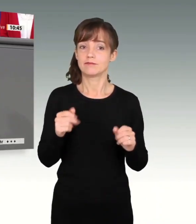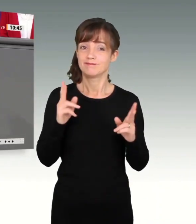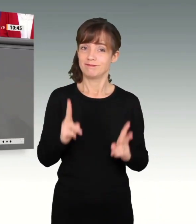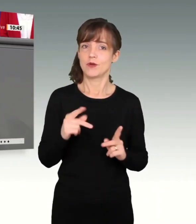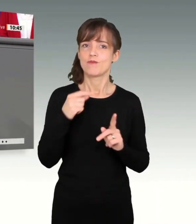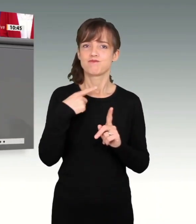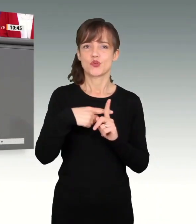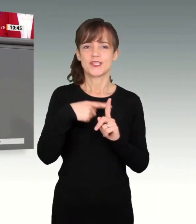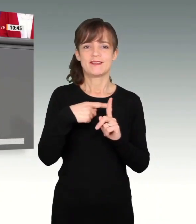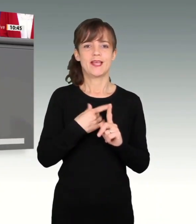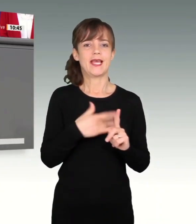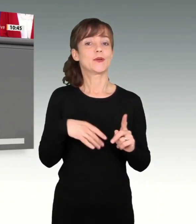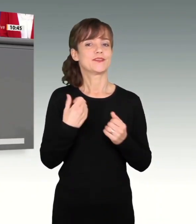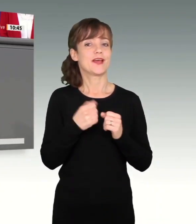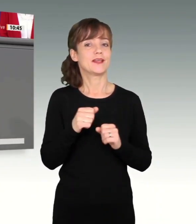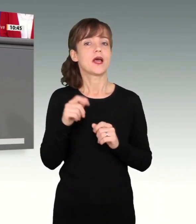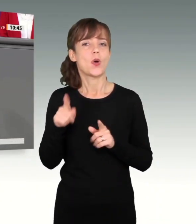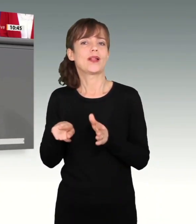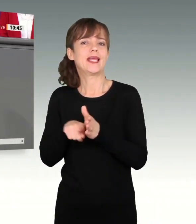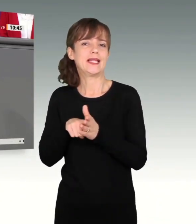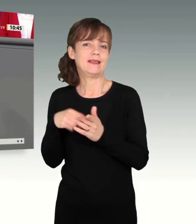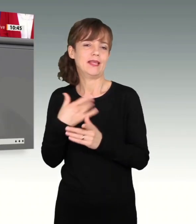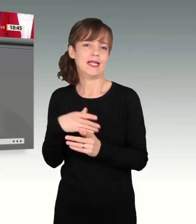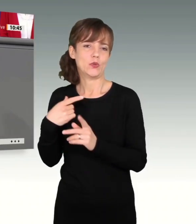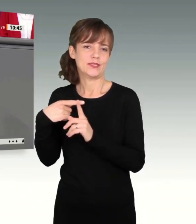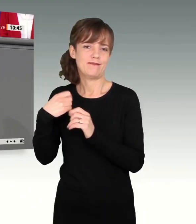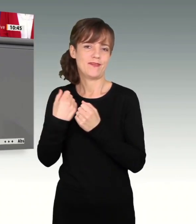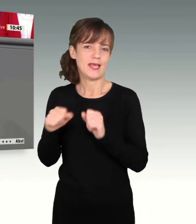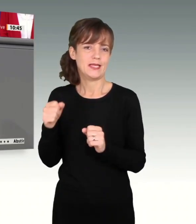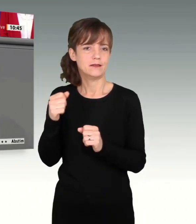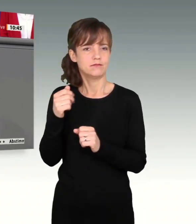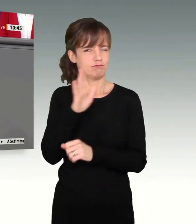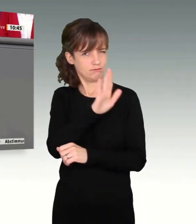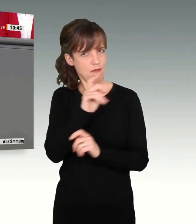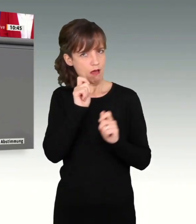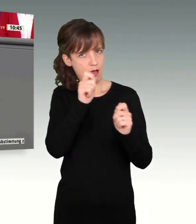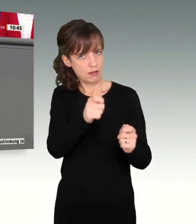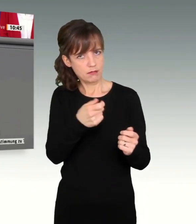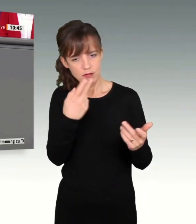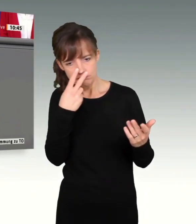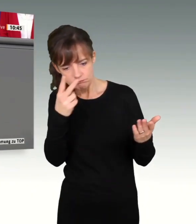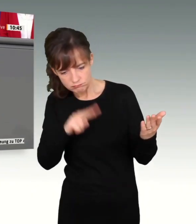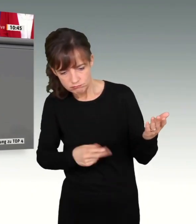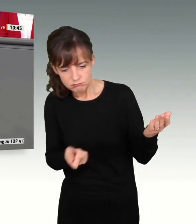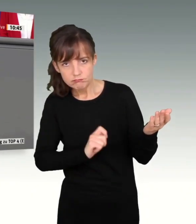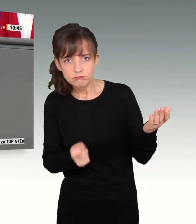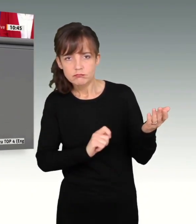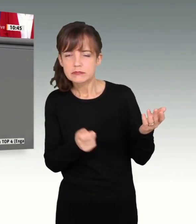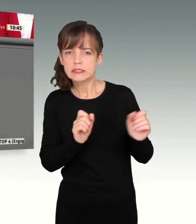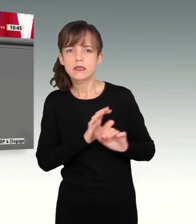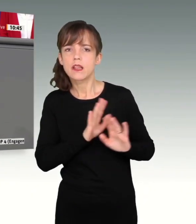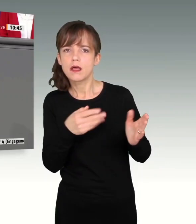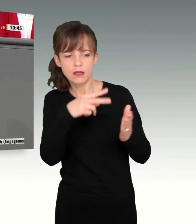positive Religionsfreiheit, wie übrigens auch für negative Religionsfreiheit, die in Ihrem Antrag jetzt nicht ganz deutlich